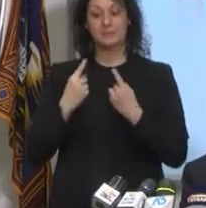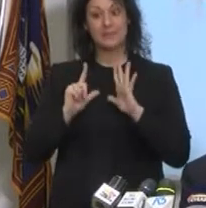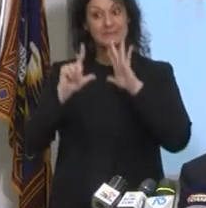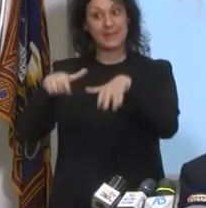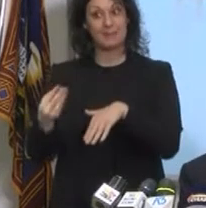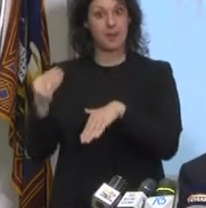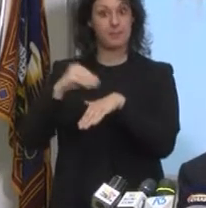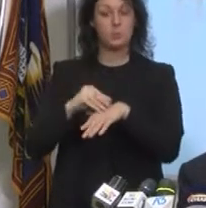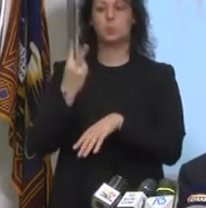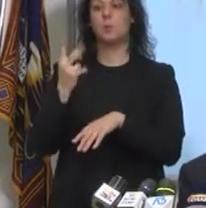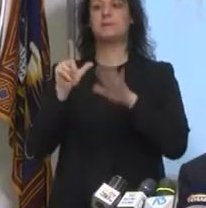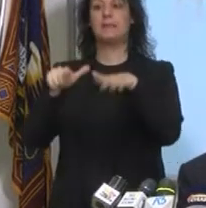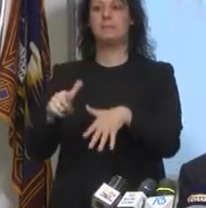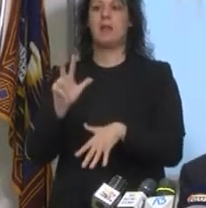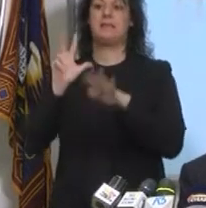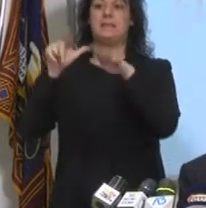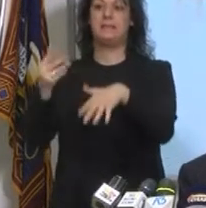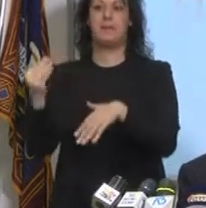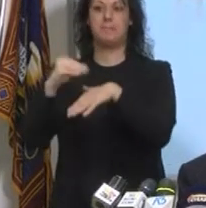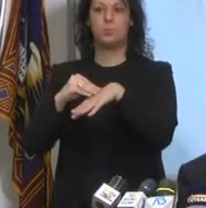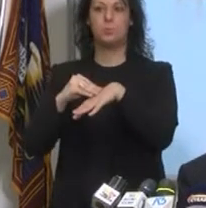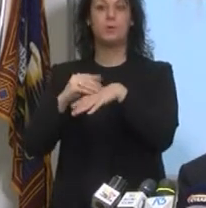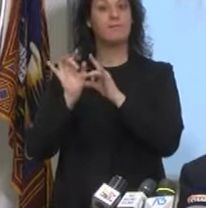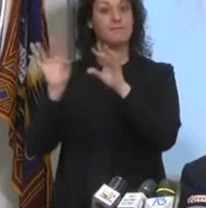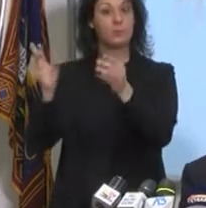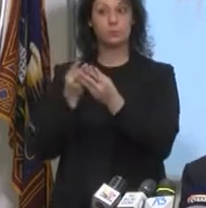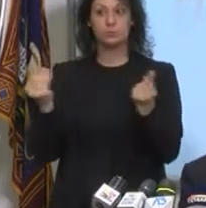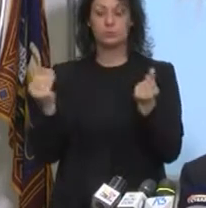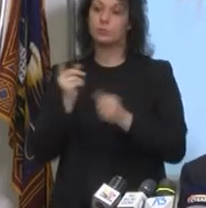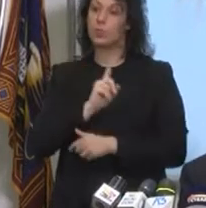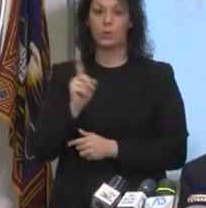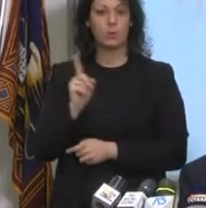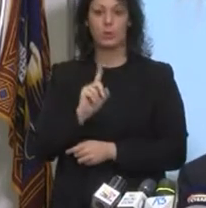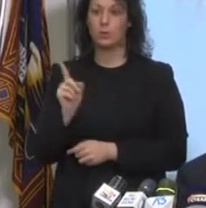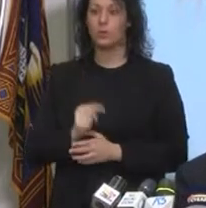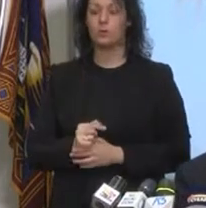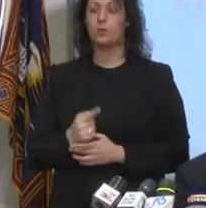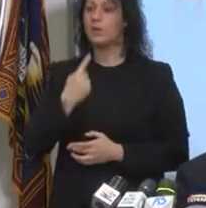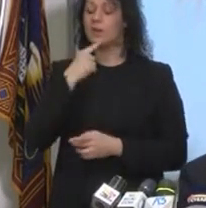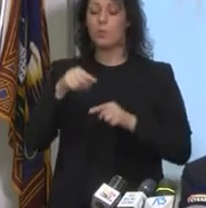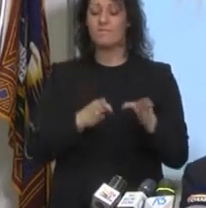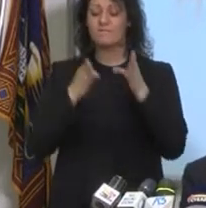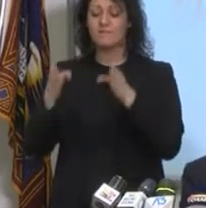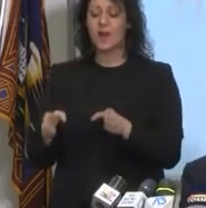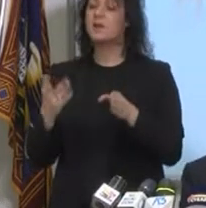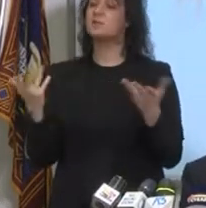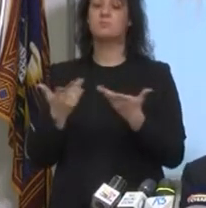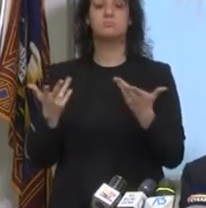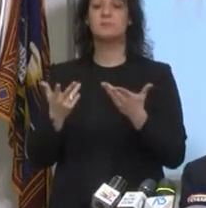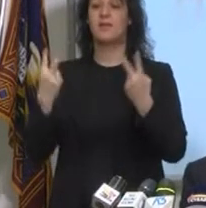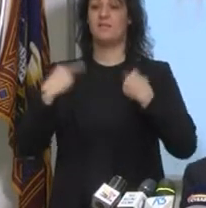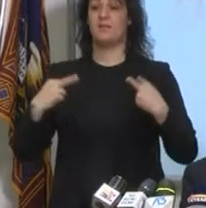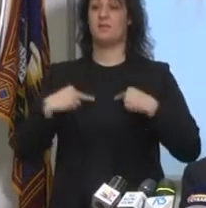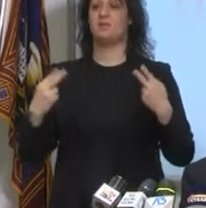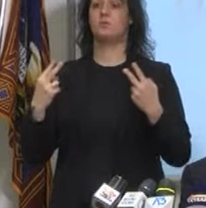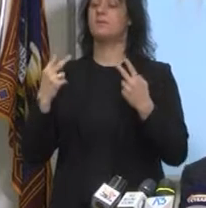settimane in più, tre settimane in più il virus se ne sia andato. Si sappia che questa è una fase di convivenza con tutti i rischi,